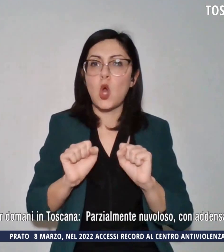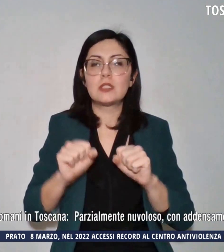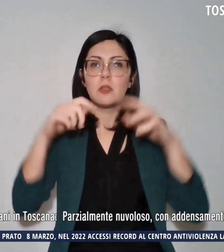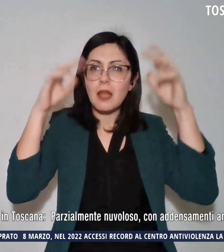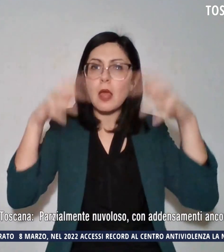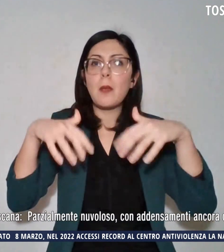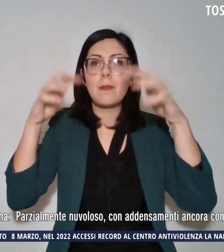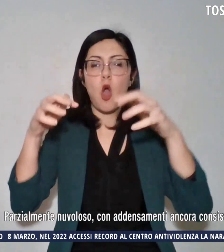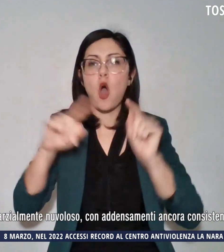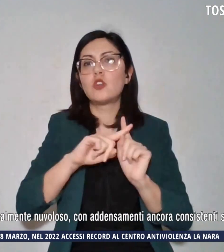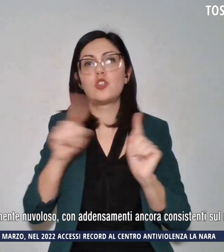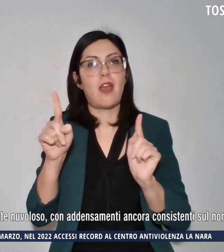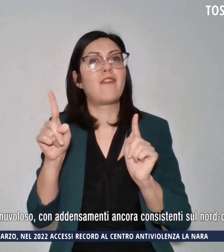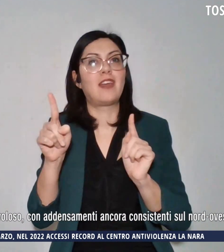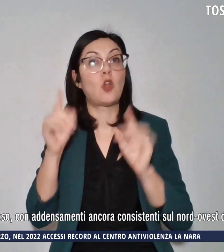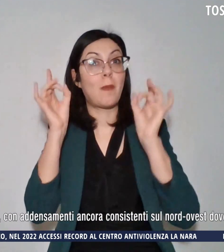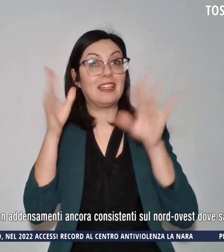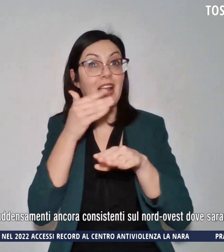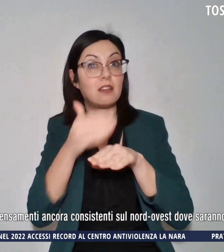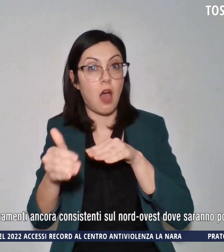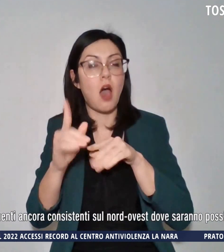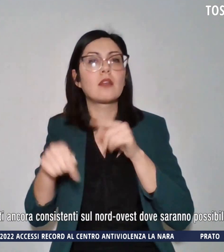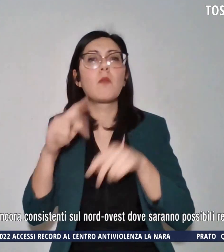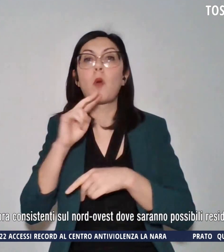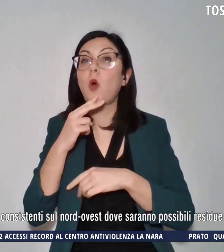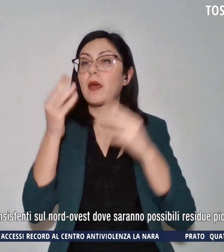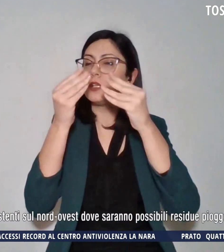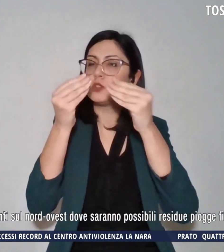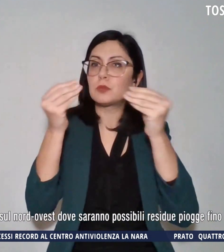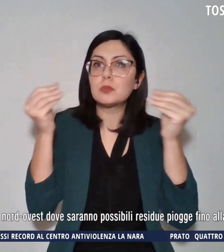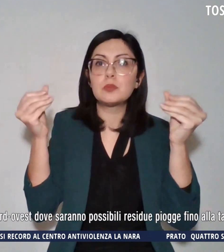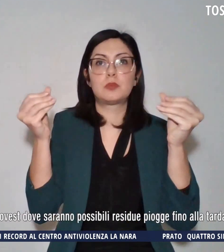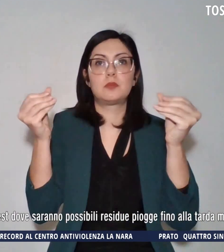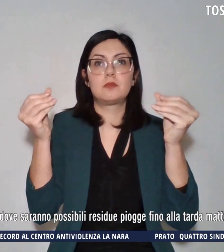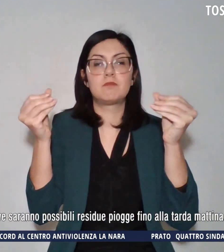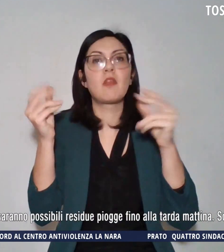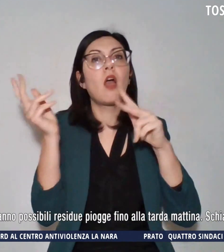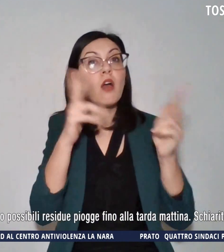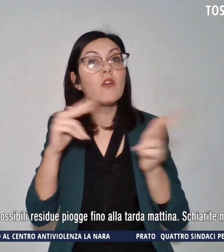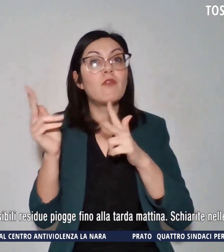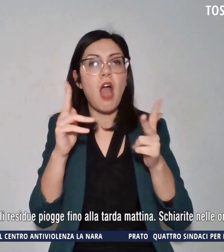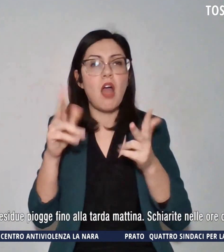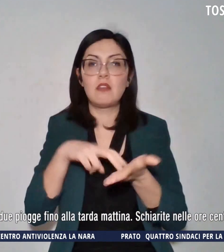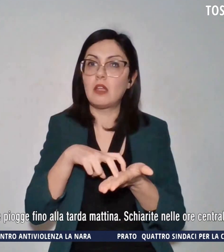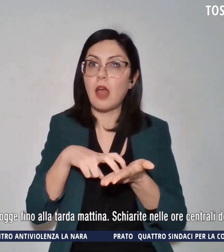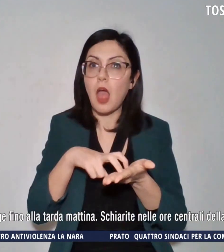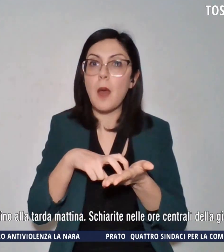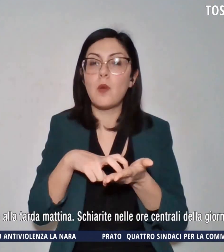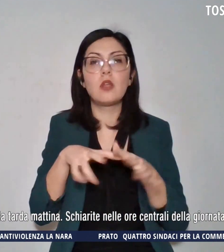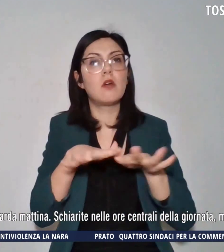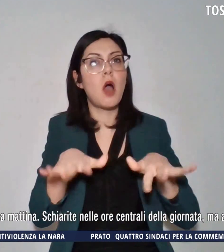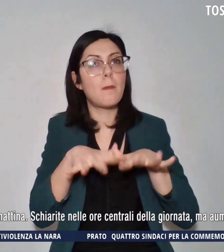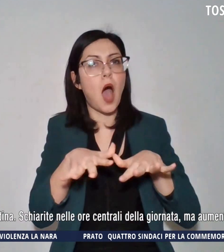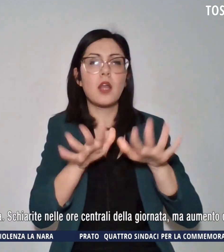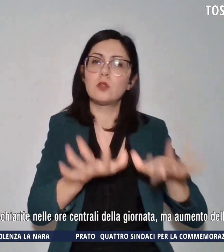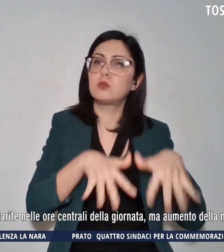mattinata, schiarite nelle ore centrali della giornata. Venti deboli, mari trammossi e